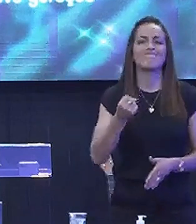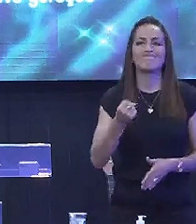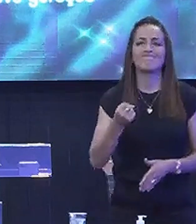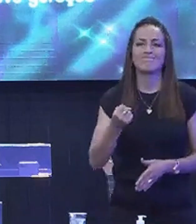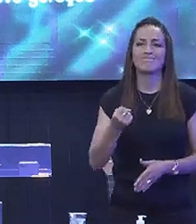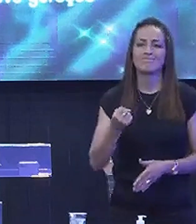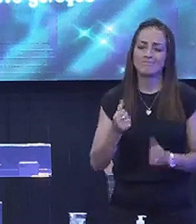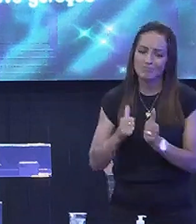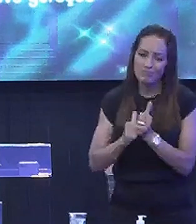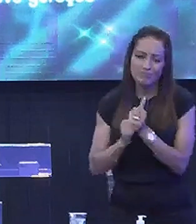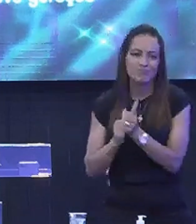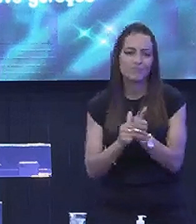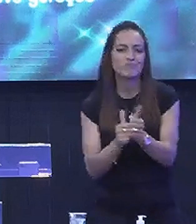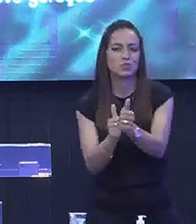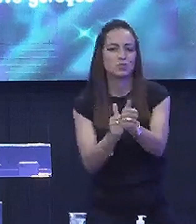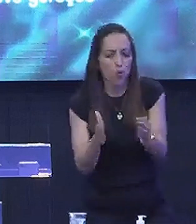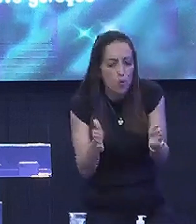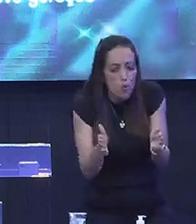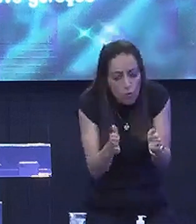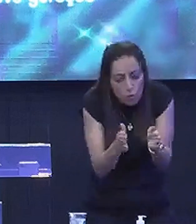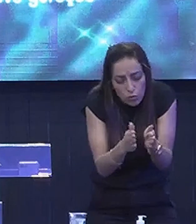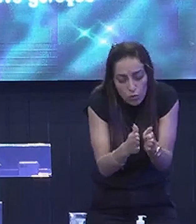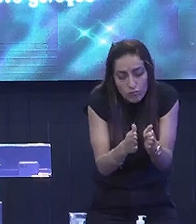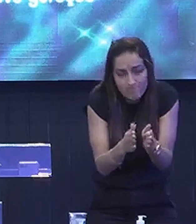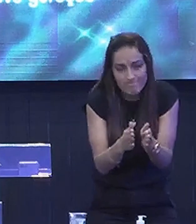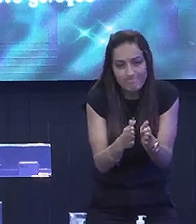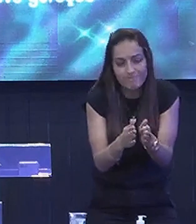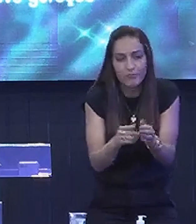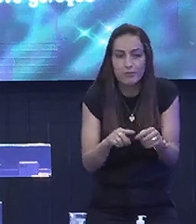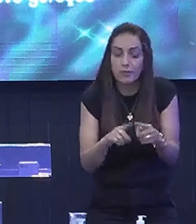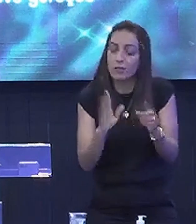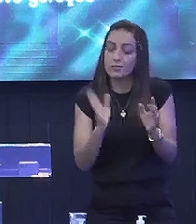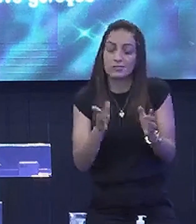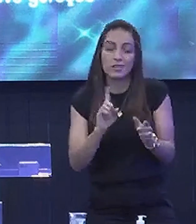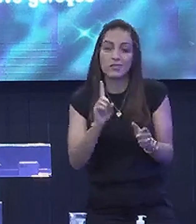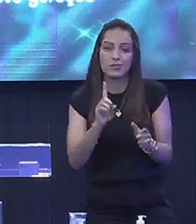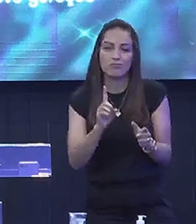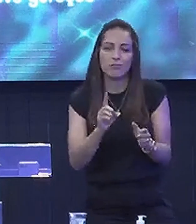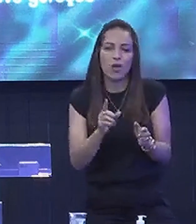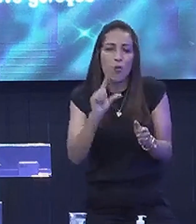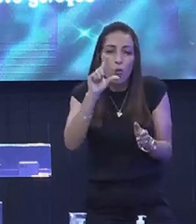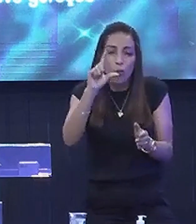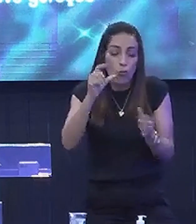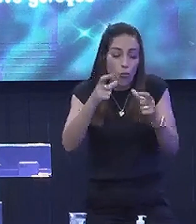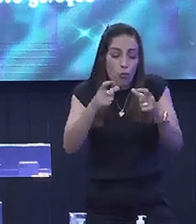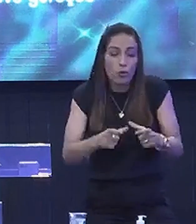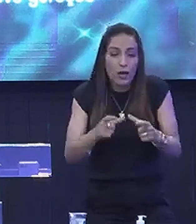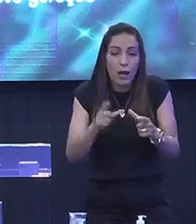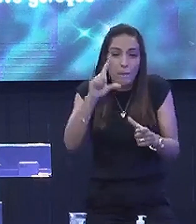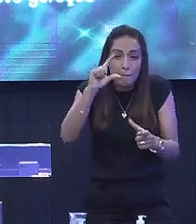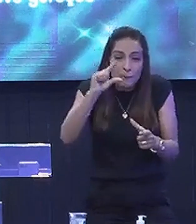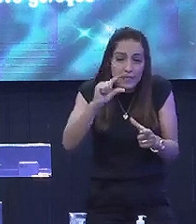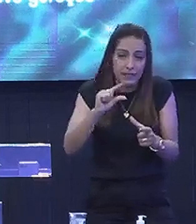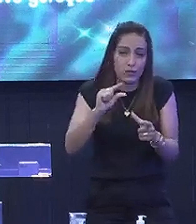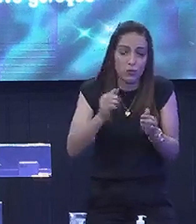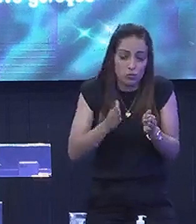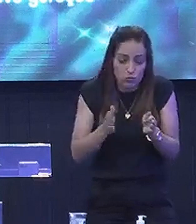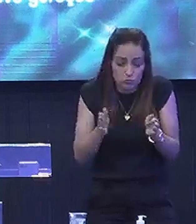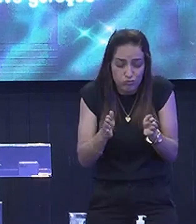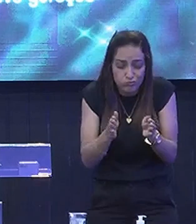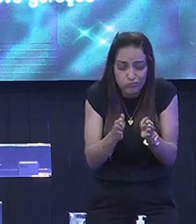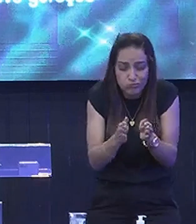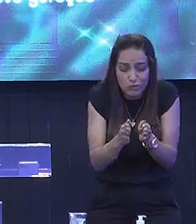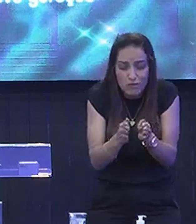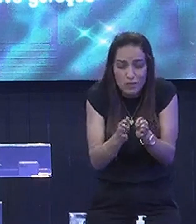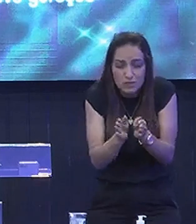Estreito Já não é mais Um passo Verdejante É um Trieiro E você sabe O é o Trieiro É o tempo Onde a